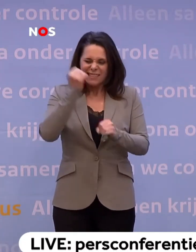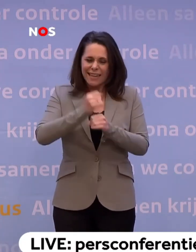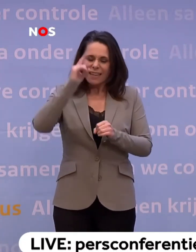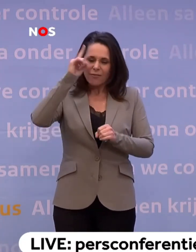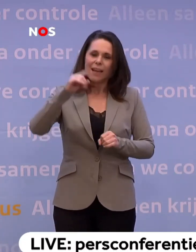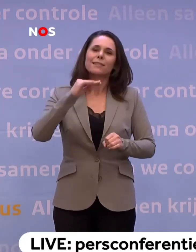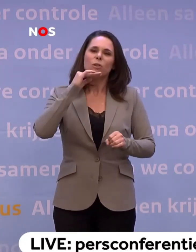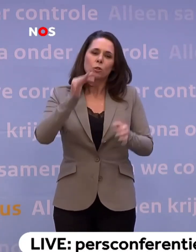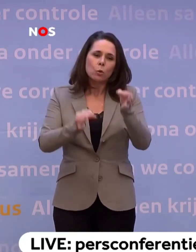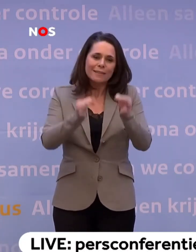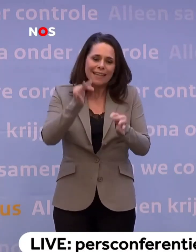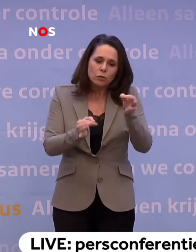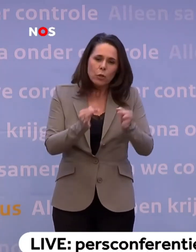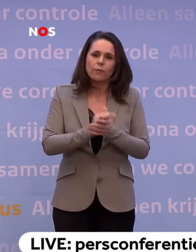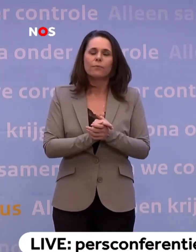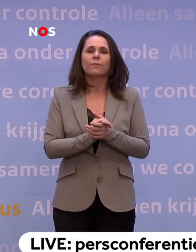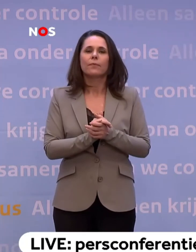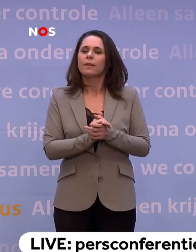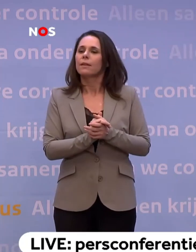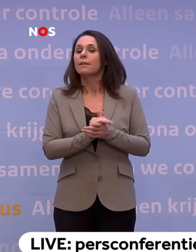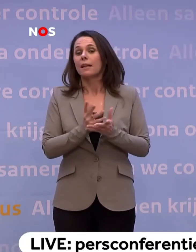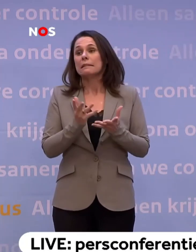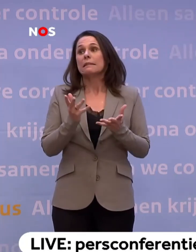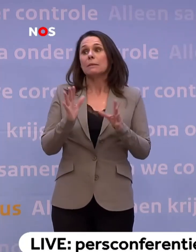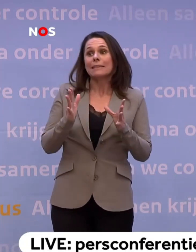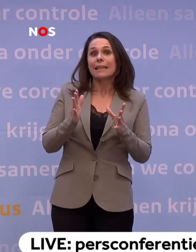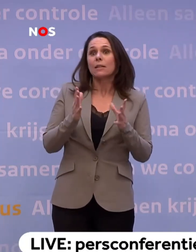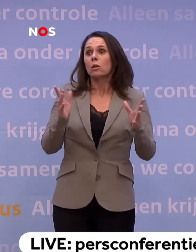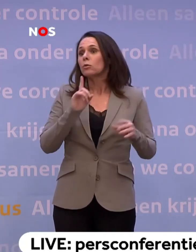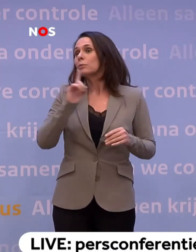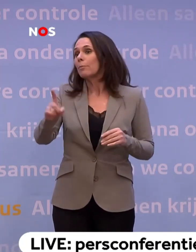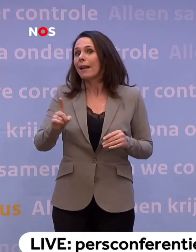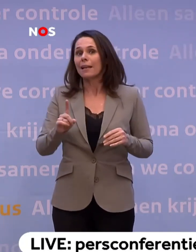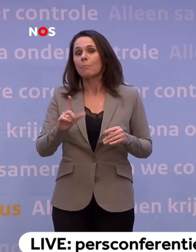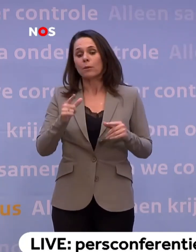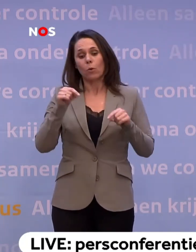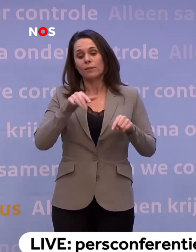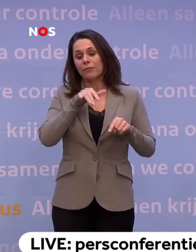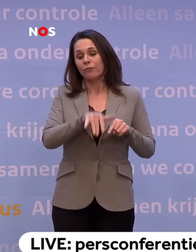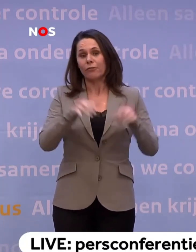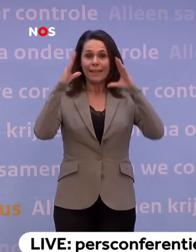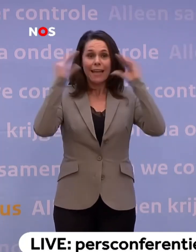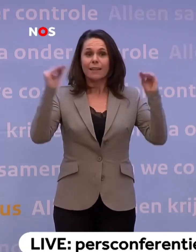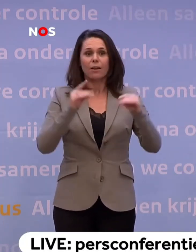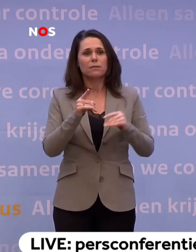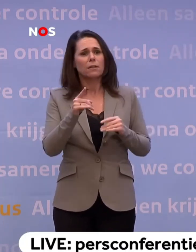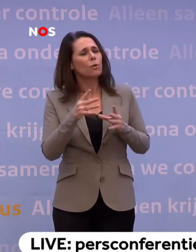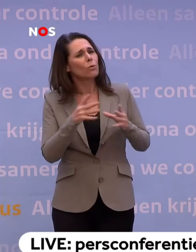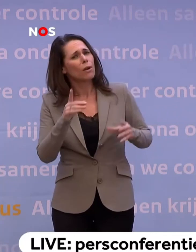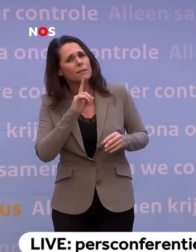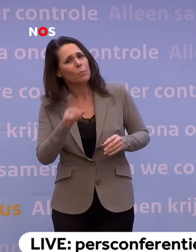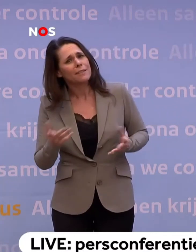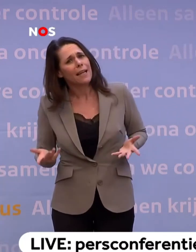testkits hebt. Daar zijn we volop mee bezig. We hebben zicht op een hele grote order. Maar hij staat nog niet op Nederlandse bodem. En hoe groot is die order? En